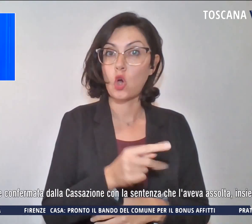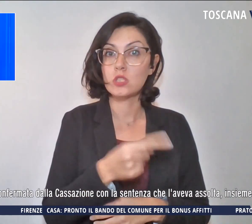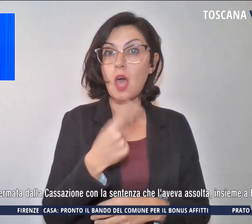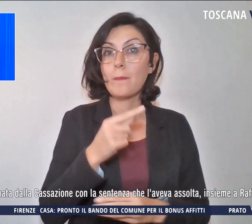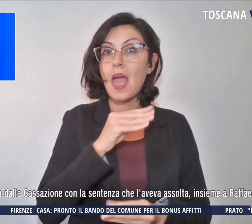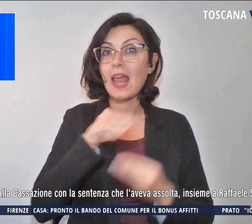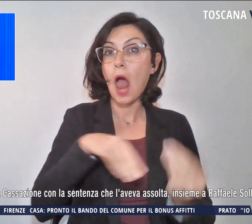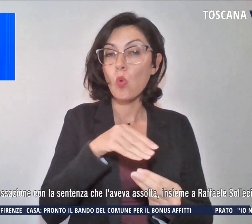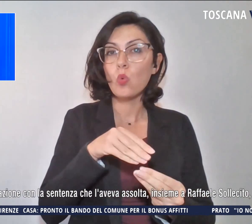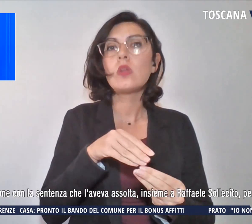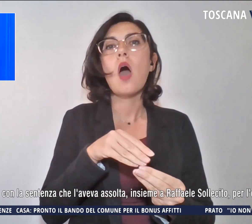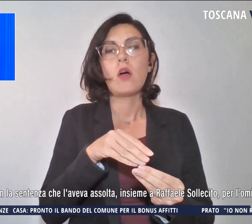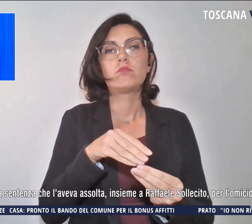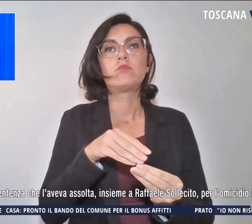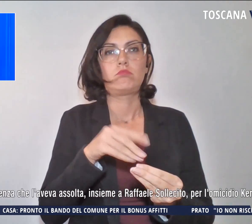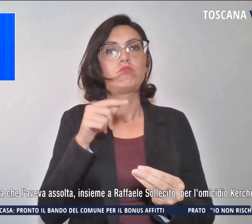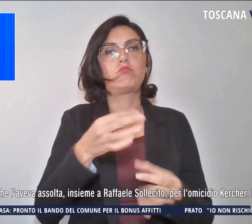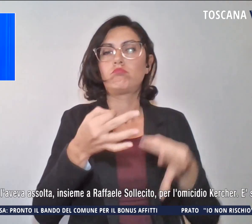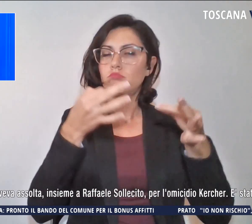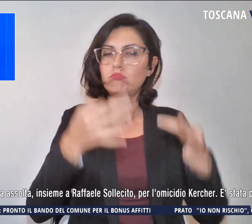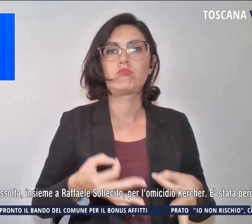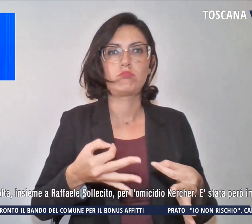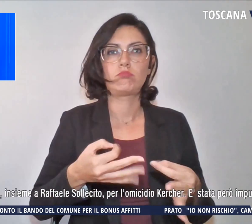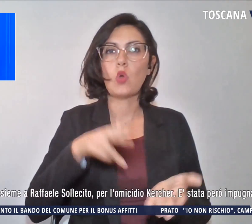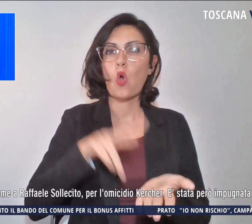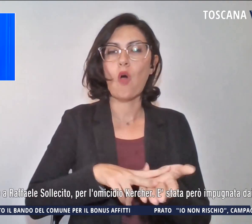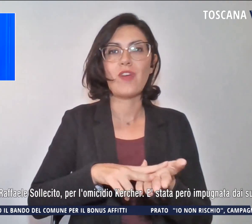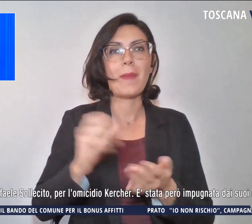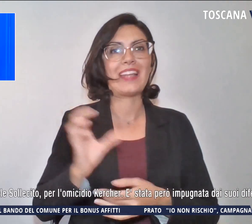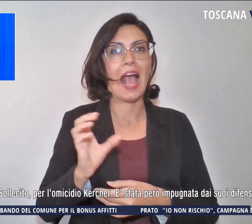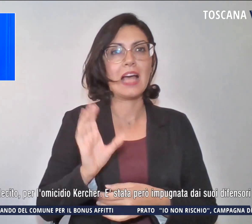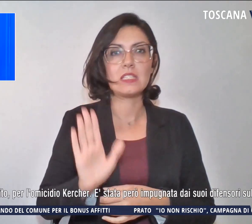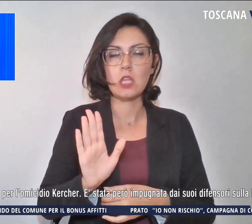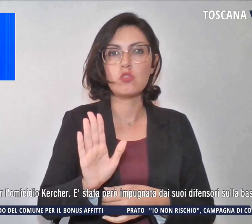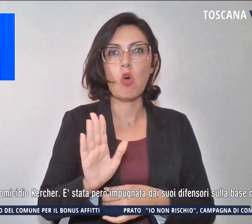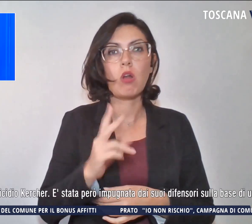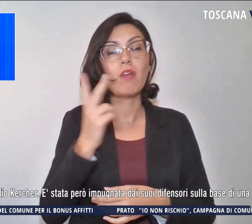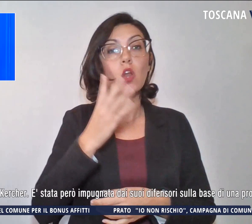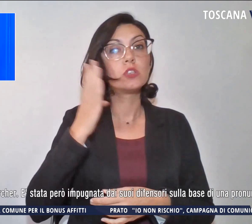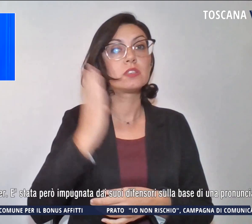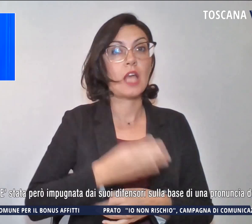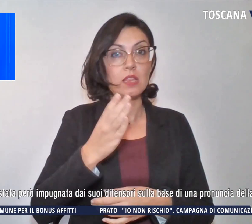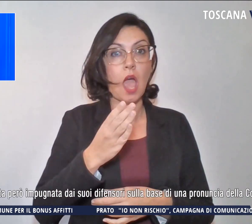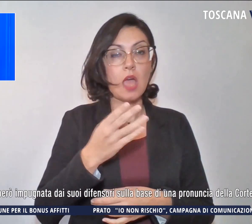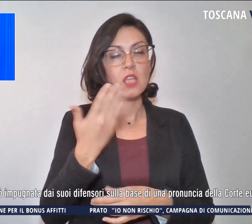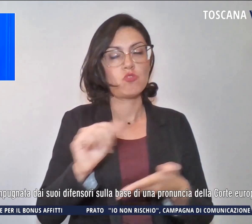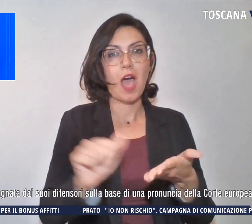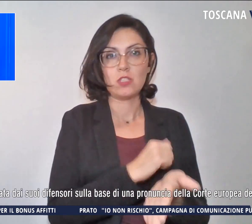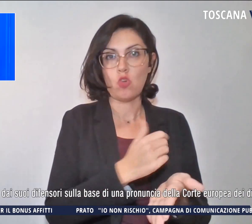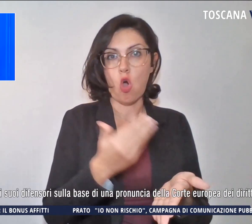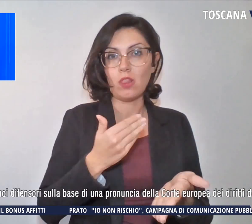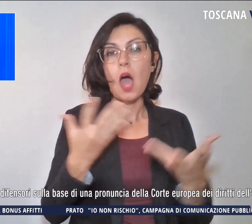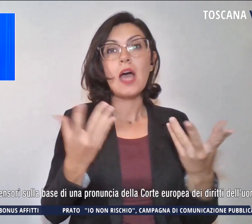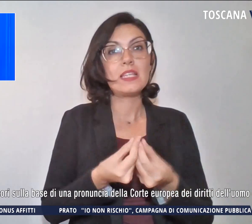stata definitivamente confermata dalla Cassazione con la sentenza che l'aveva assolta insieme a